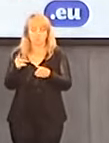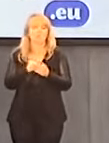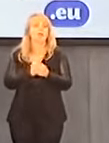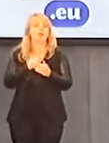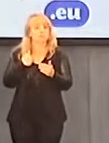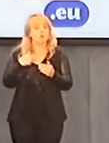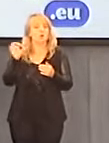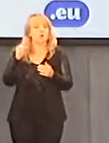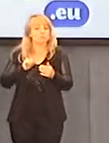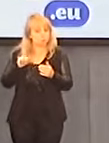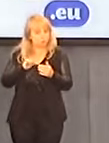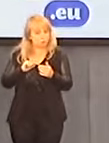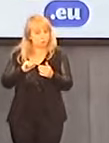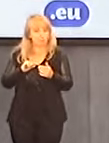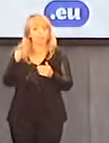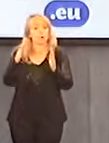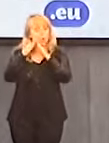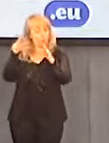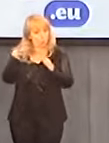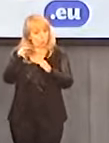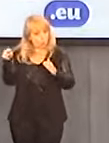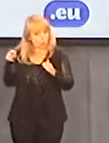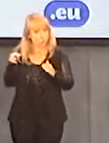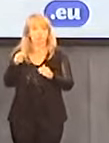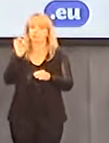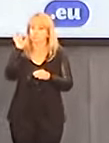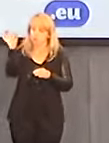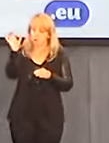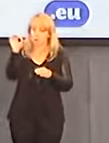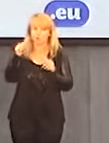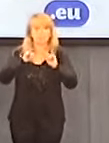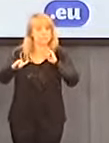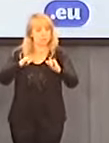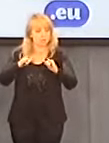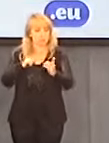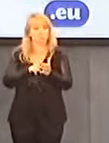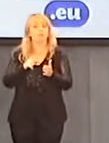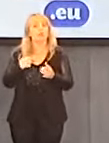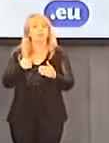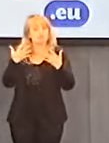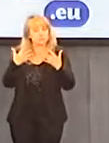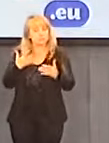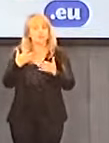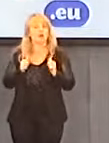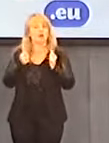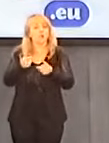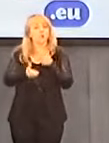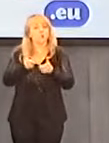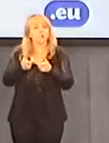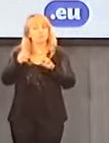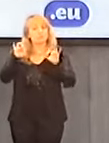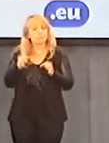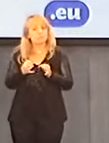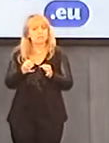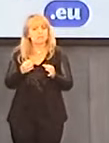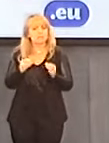oczekujemy od Kościoła, od hierarchów kościelnych tego, żeby powstała specjalna kościelna